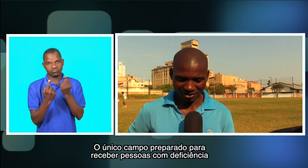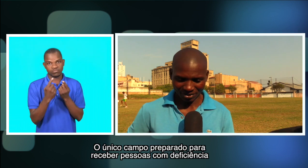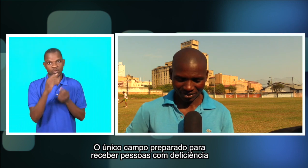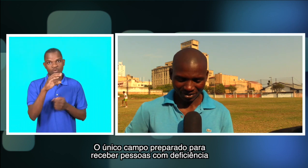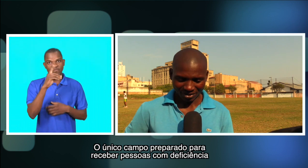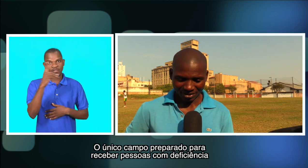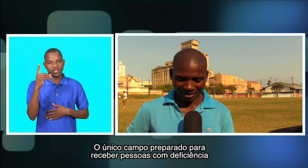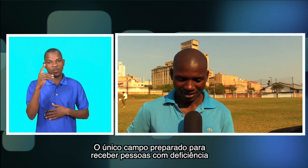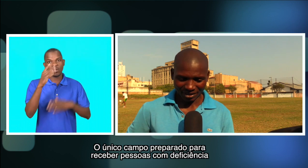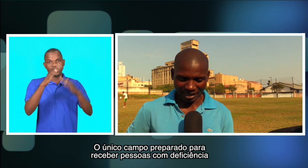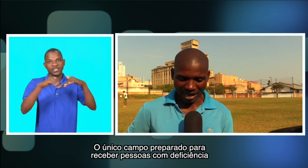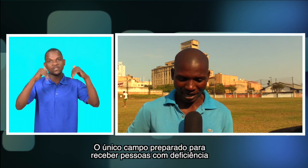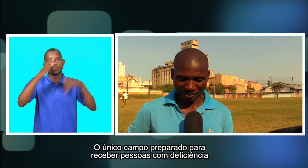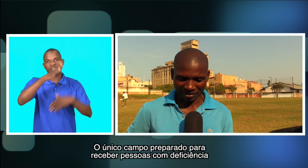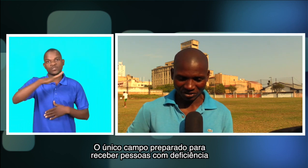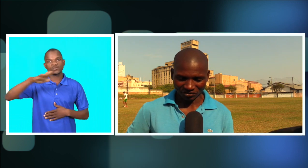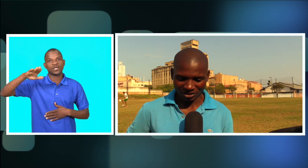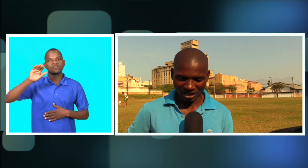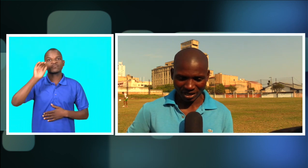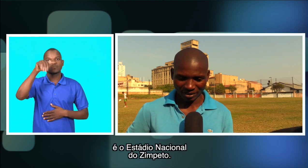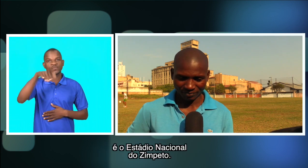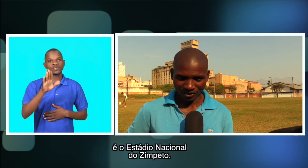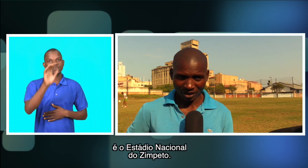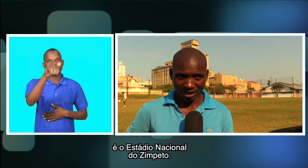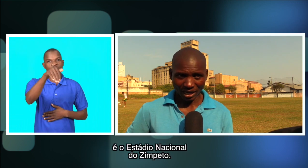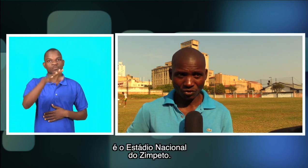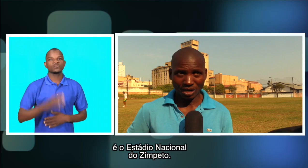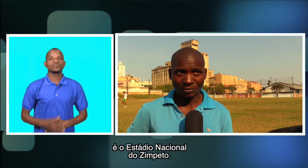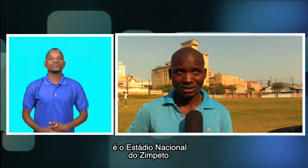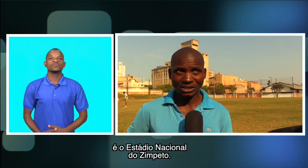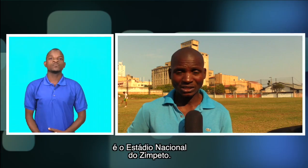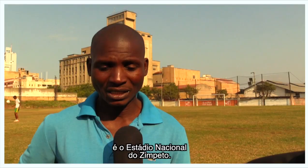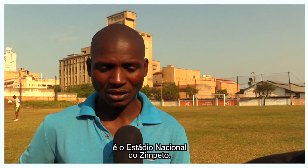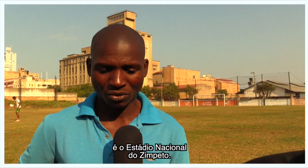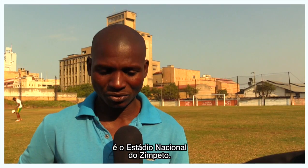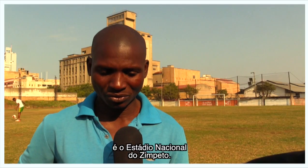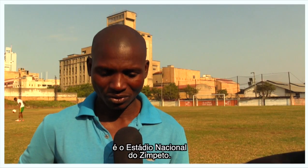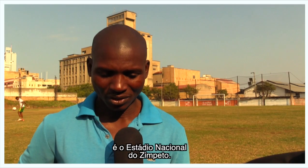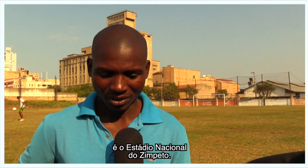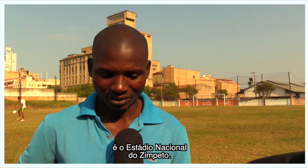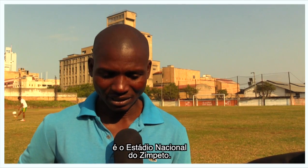para receber pessoas com deficiência é o estádio nacional de desempeto.